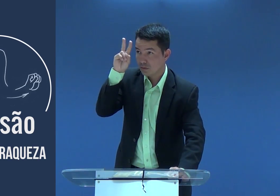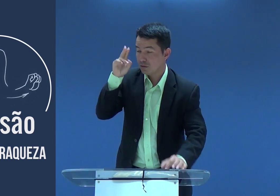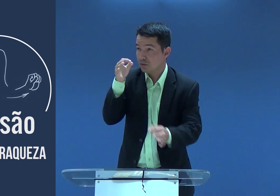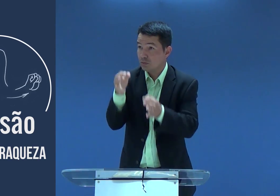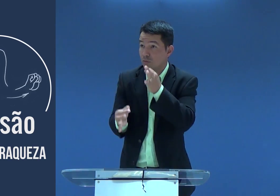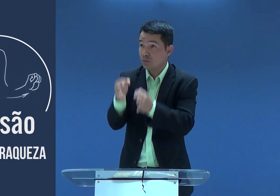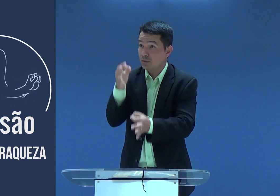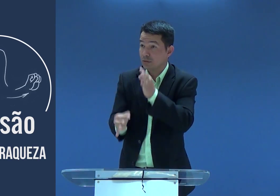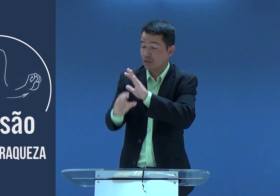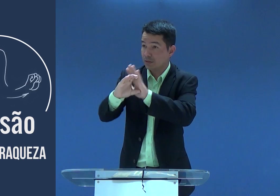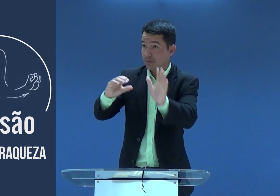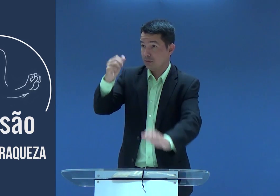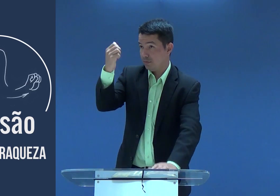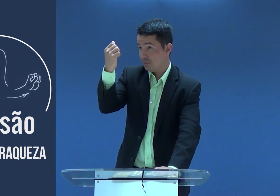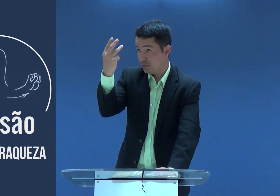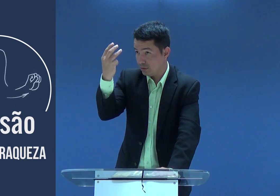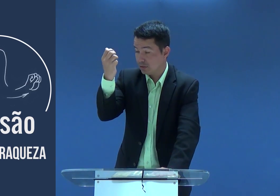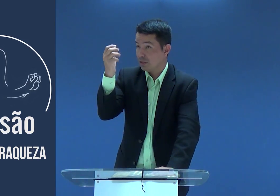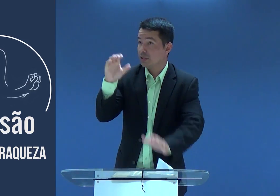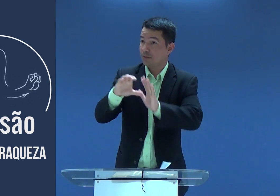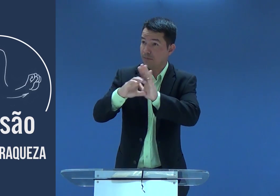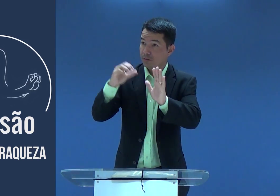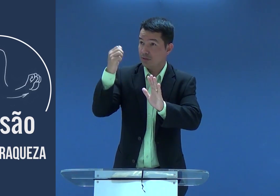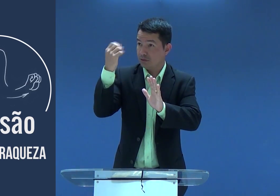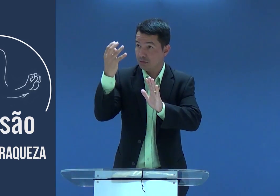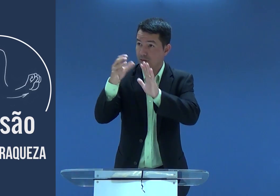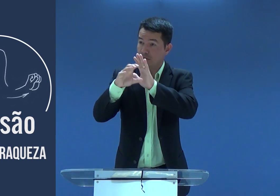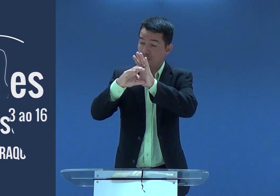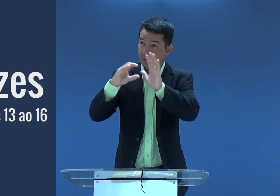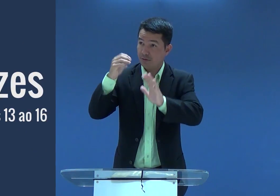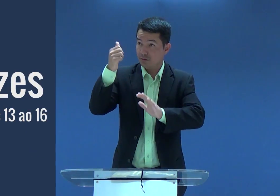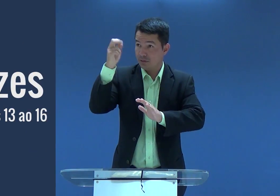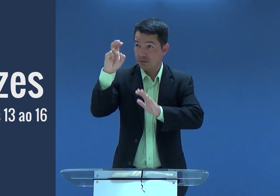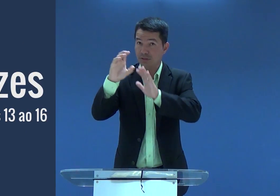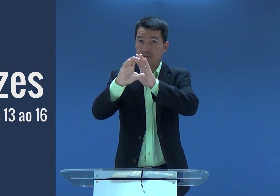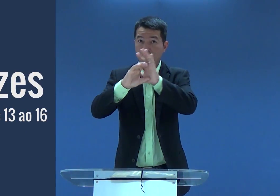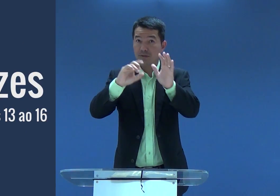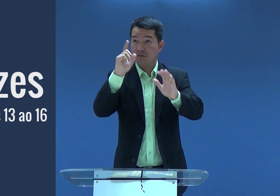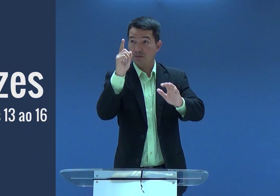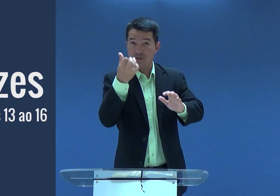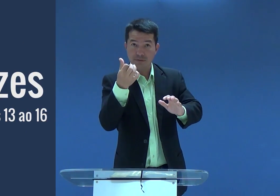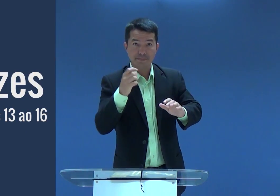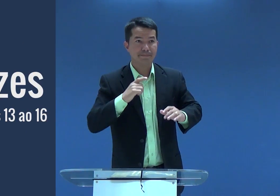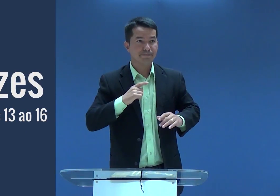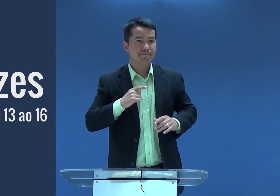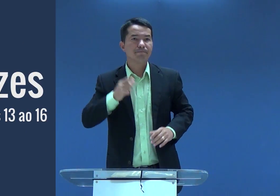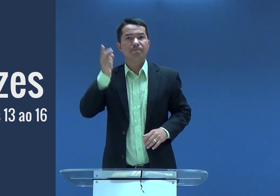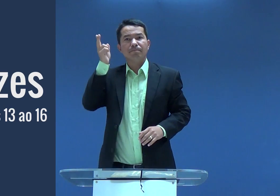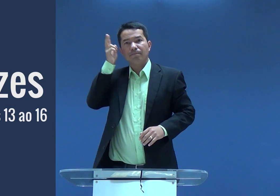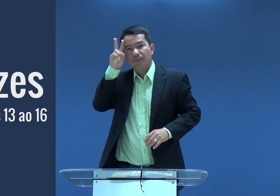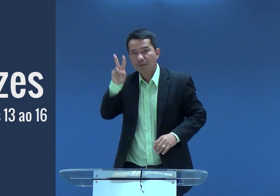Mas a história de Sansão você encontra lá no livro de Juízes, capítulos 13, 14, 15 e 16.